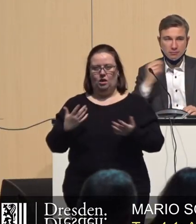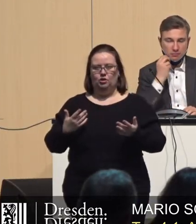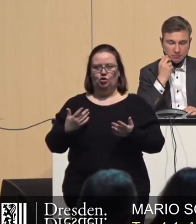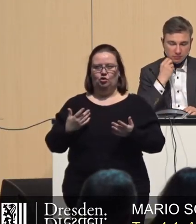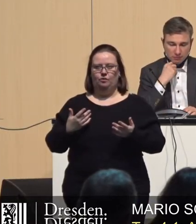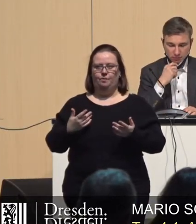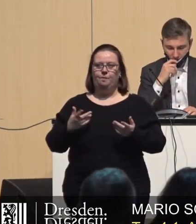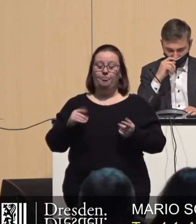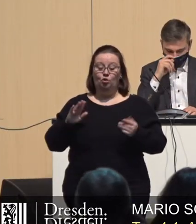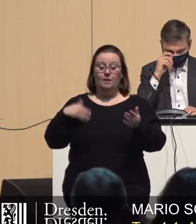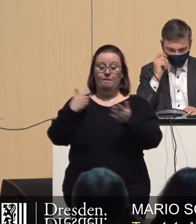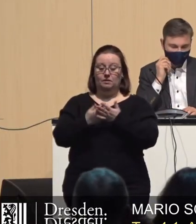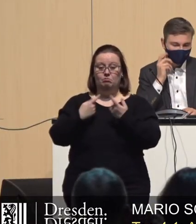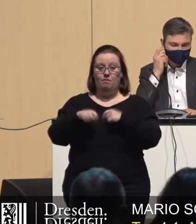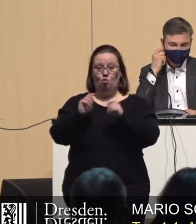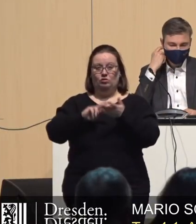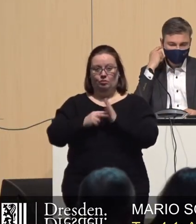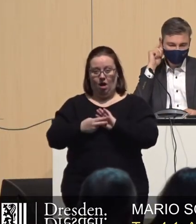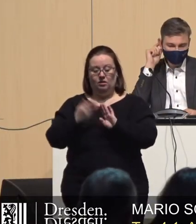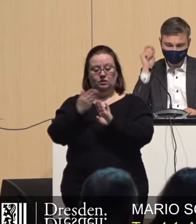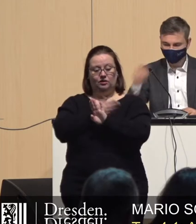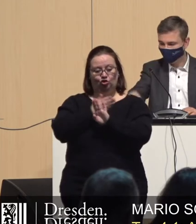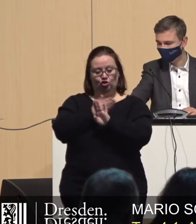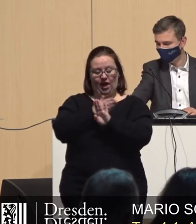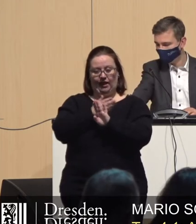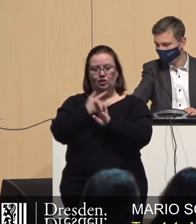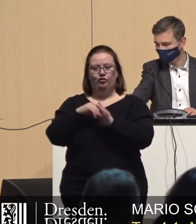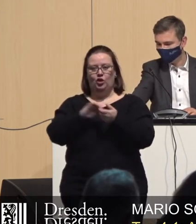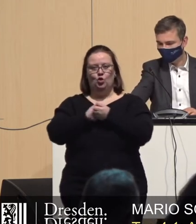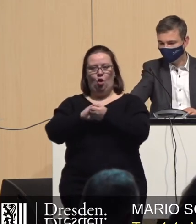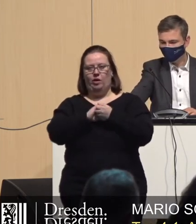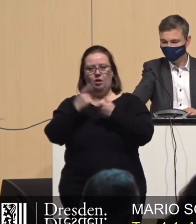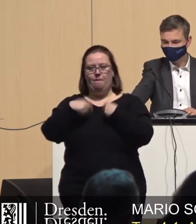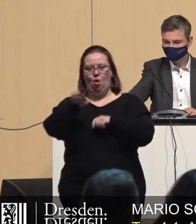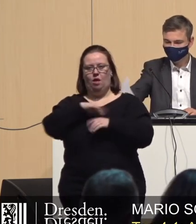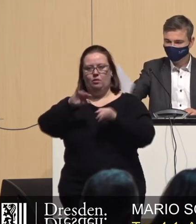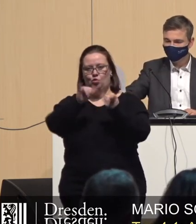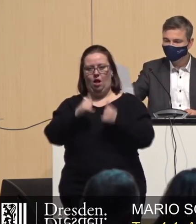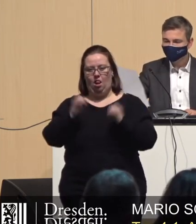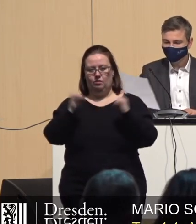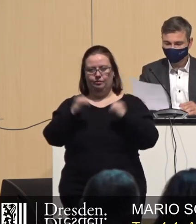Und bis es zu dem Bebauungsplan kam, wurde zwischenzeitlich das kooperative Baulandmodell beschlossen.